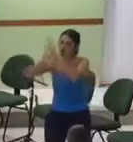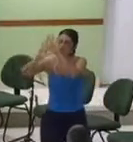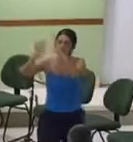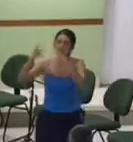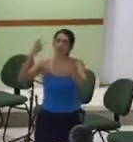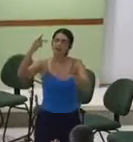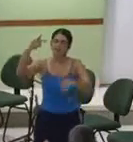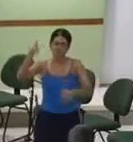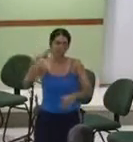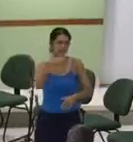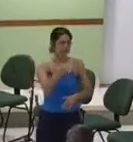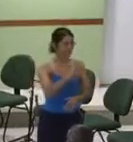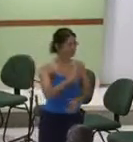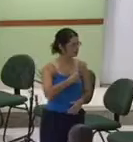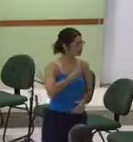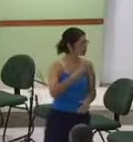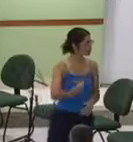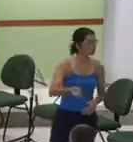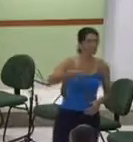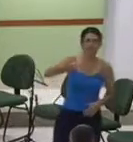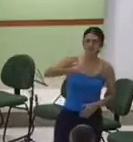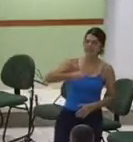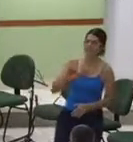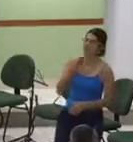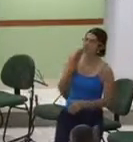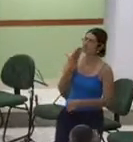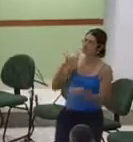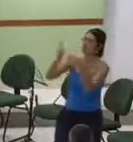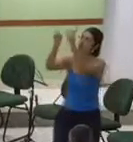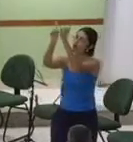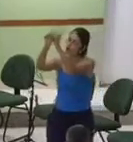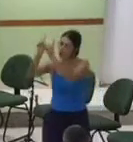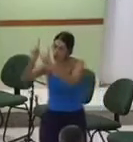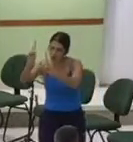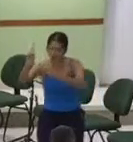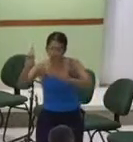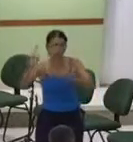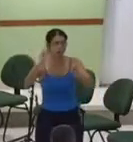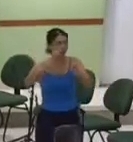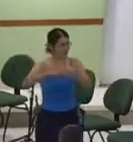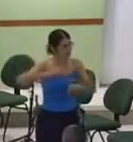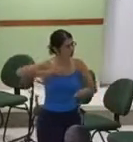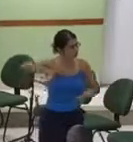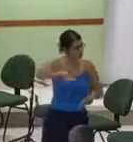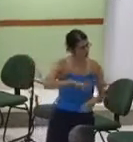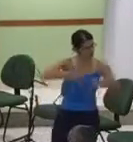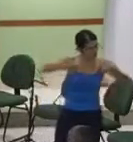Teu rito Bendito Por nós Nosso